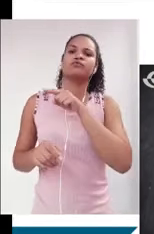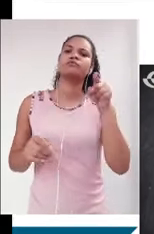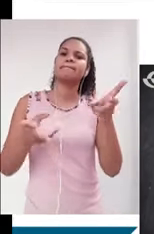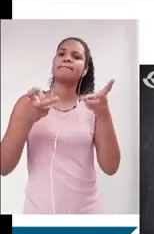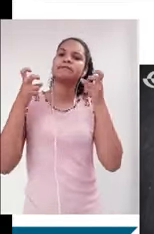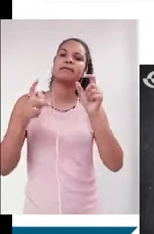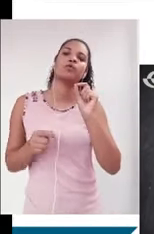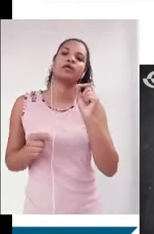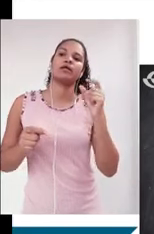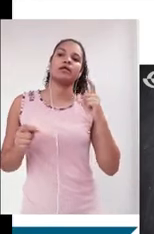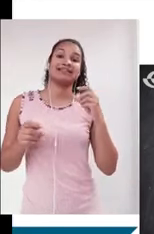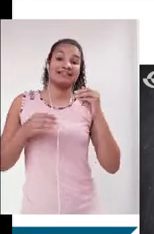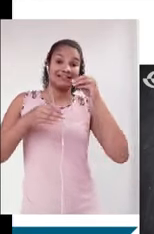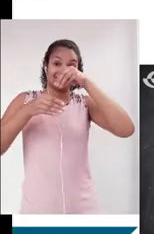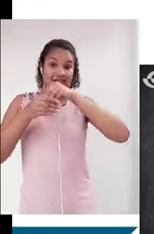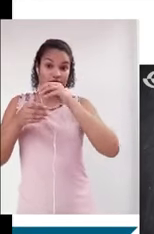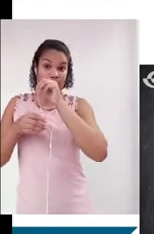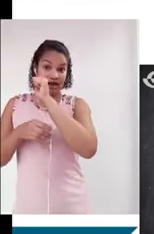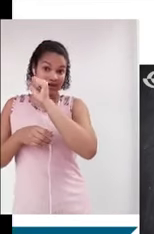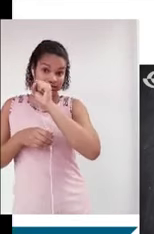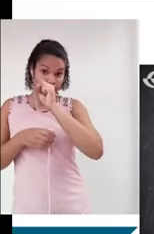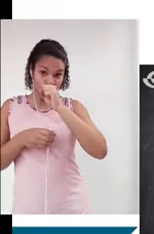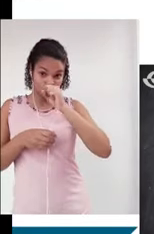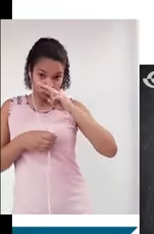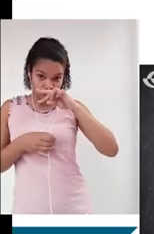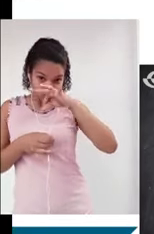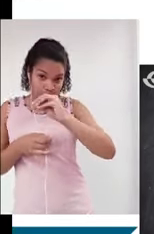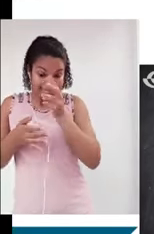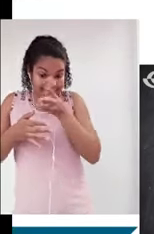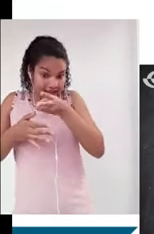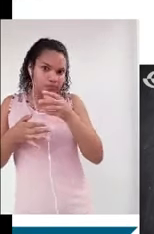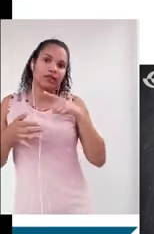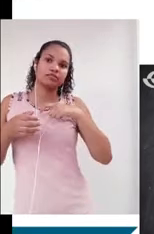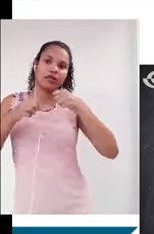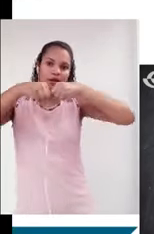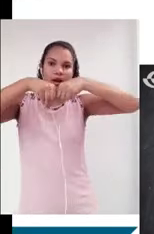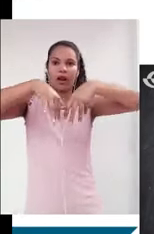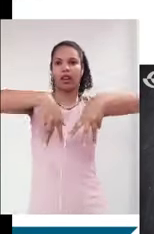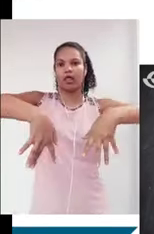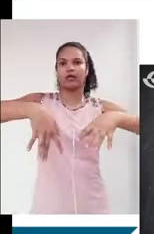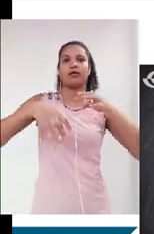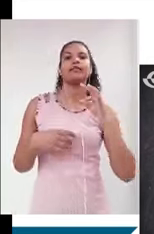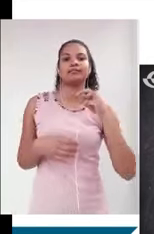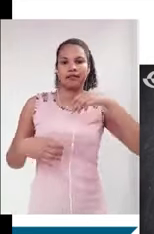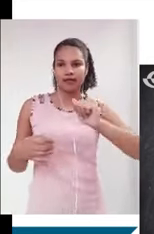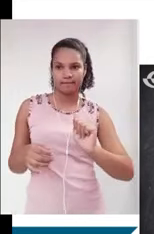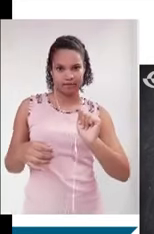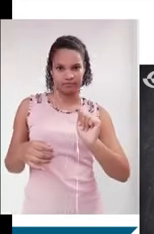de um assunto podem surgir diversos temas. Então, não se limitem, não fiquem presos, entendam, cada assunto pode se desmembrar